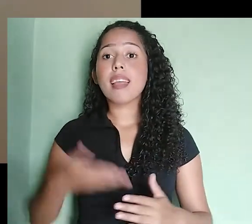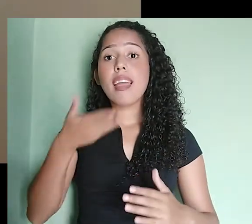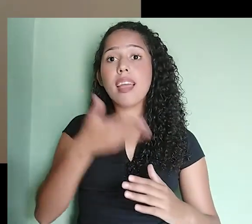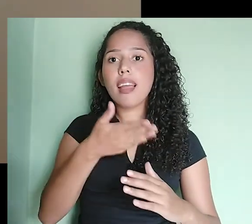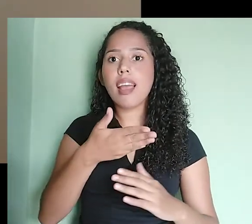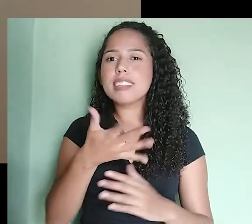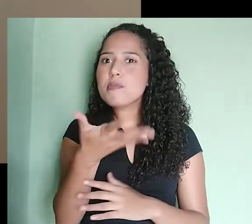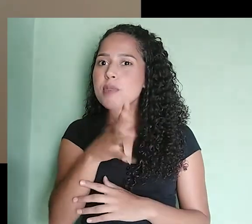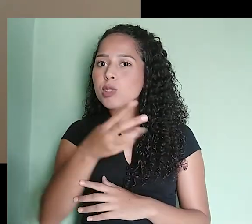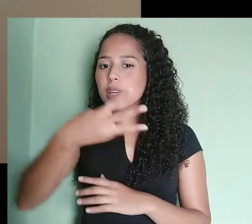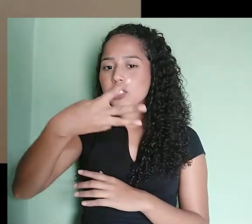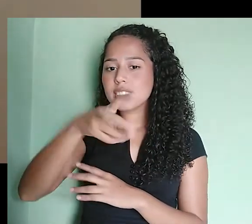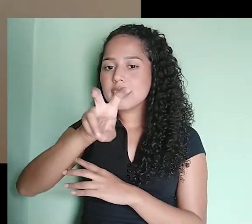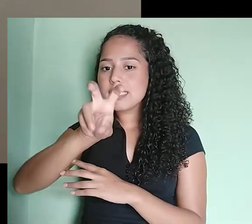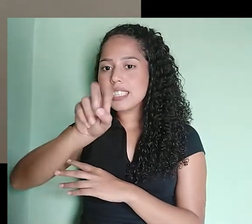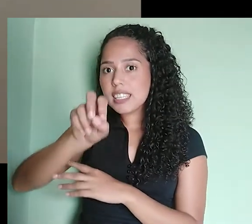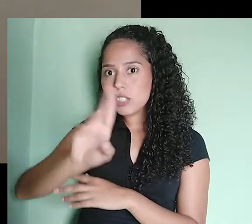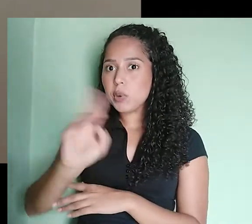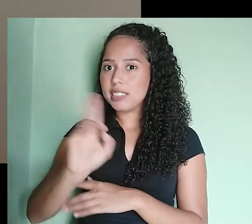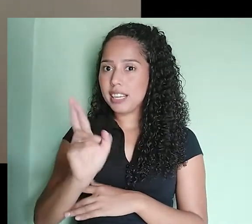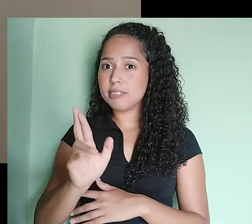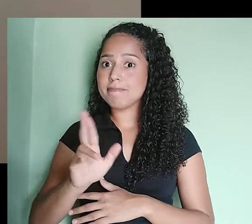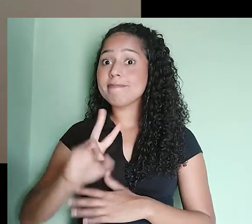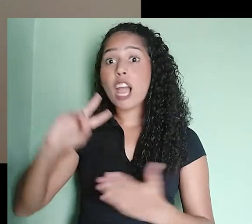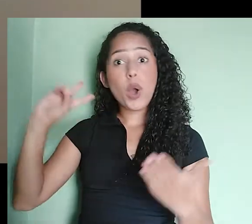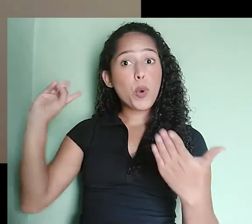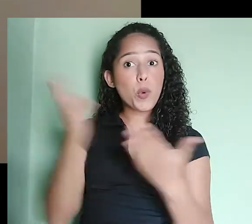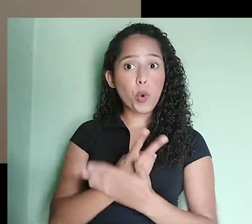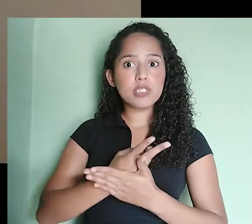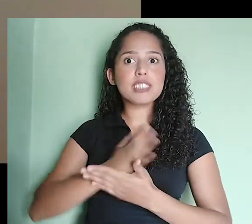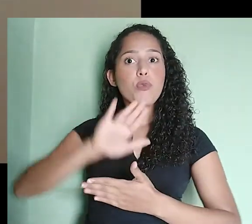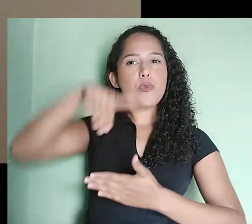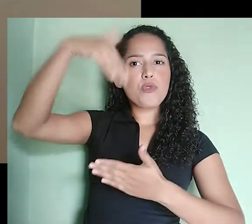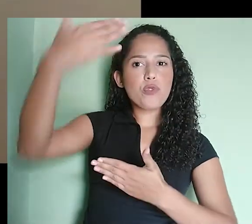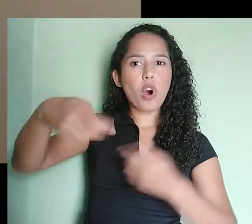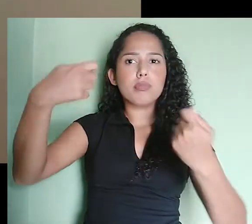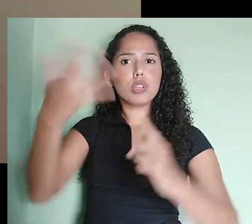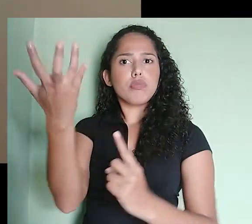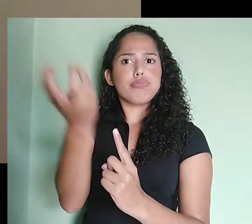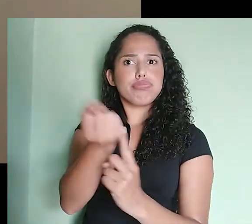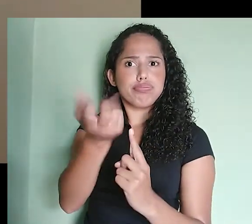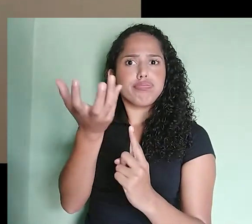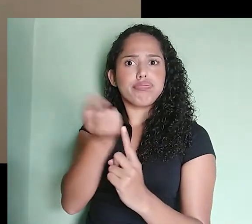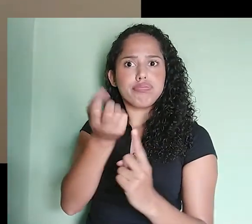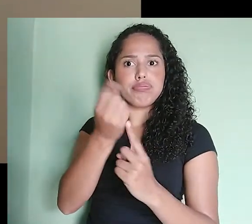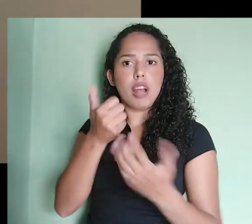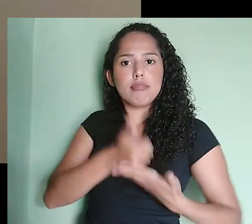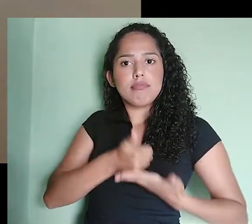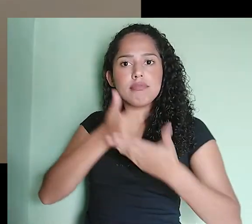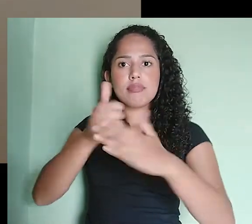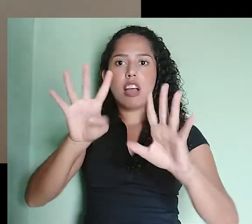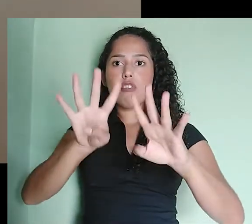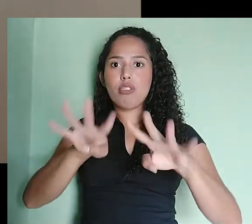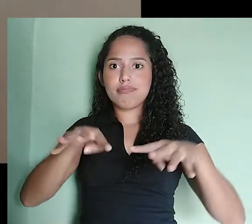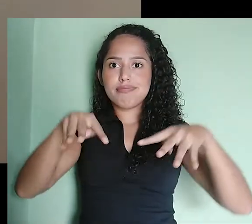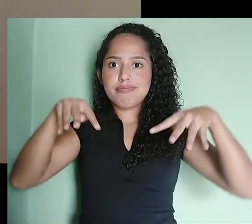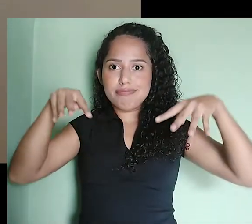$350. Certa vez eu precisei fazer uma gravação externa e eu levei para o auditório essa plaquinha